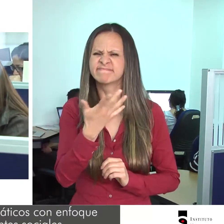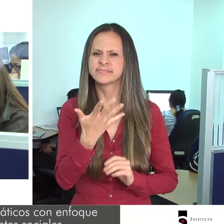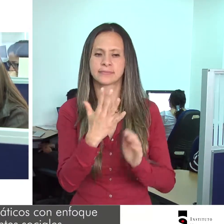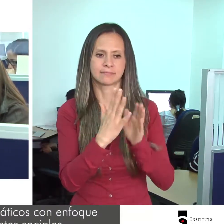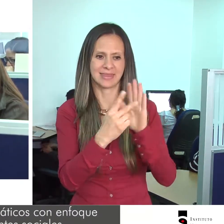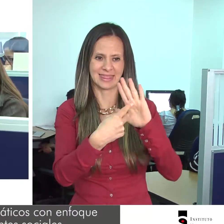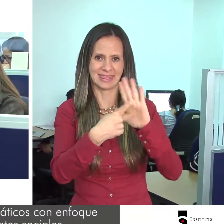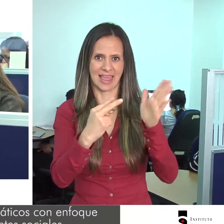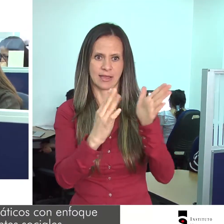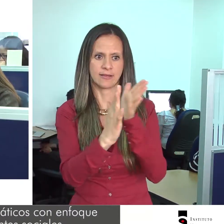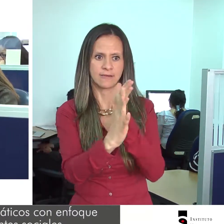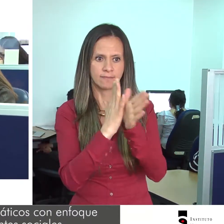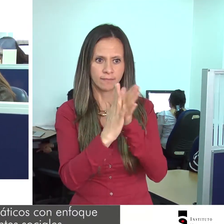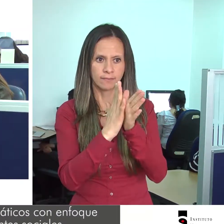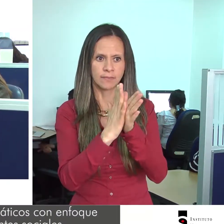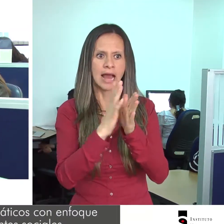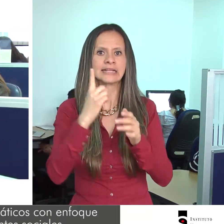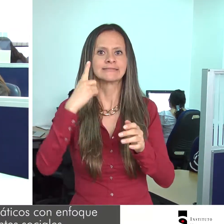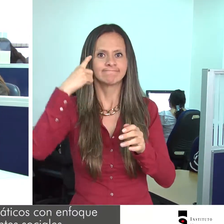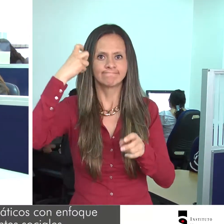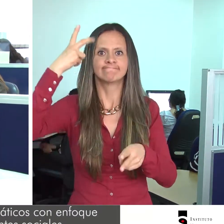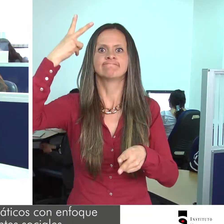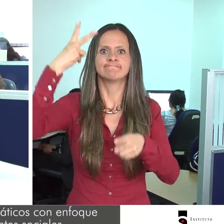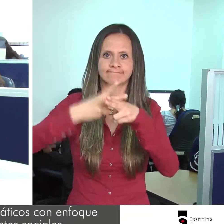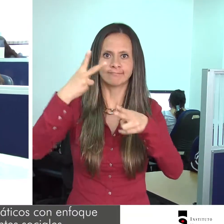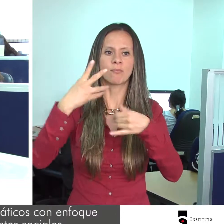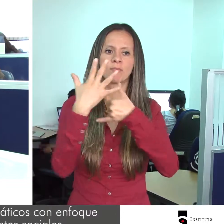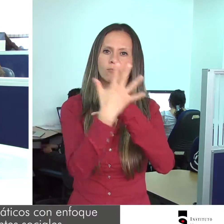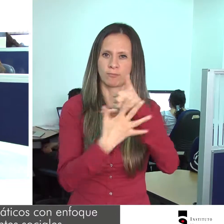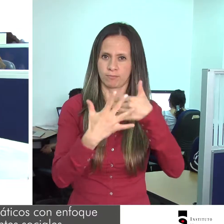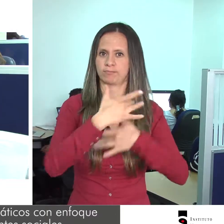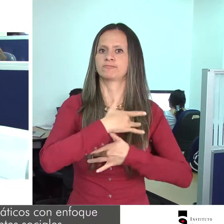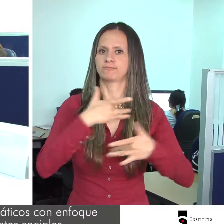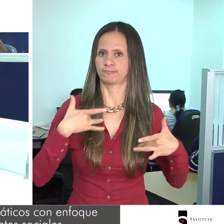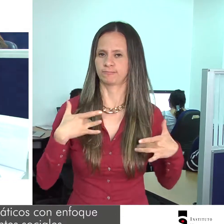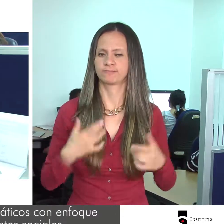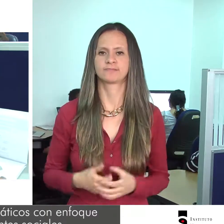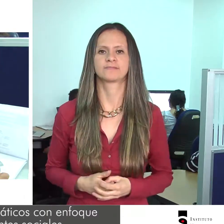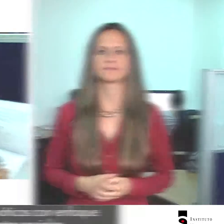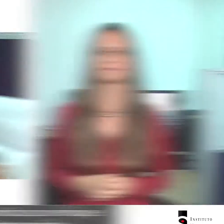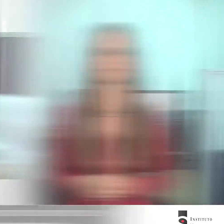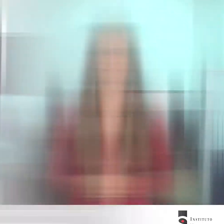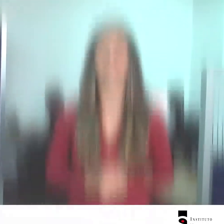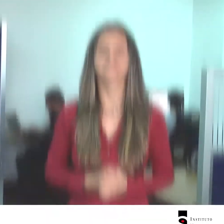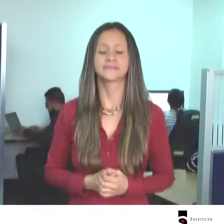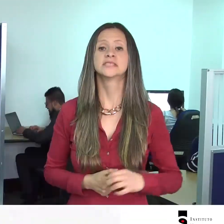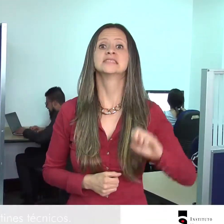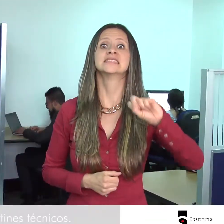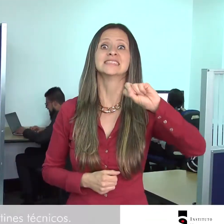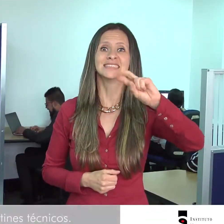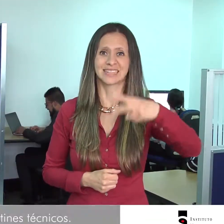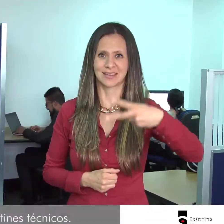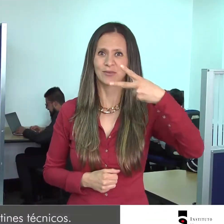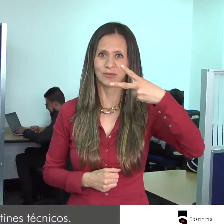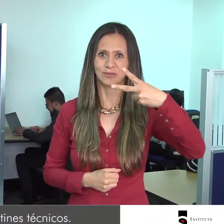informes técnicos, informes técnicos, con enfoque de riesgo y determinantes sociales Segundo,